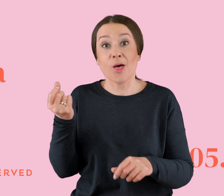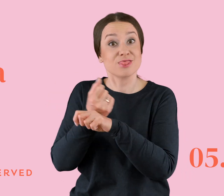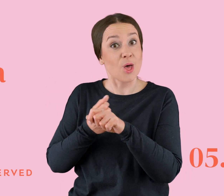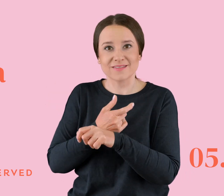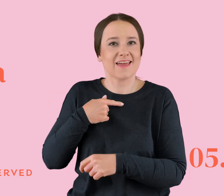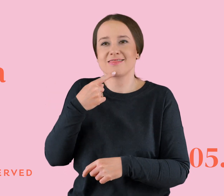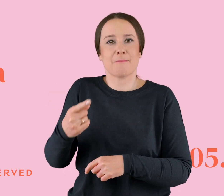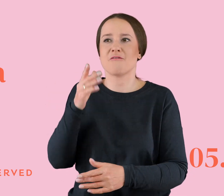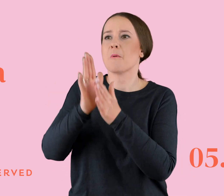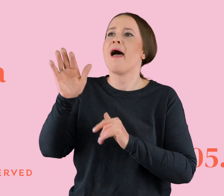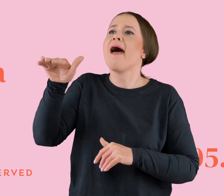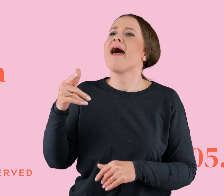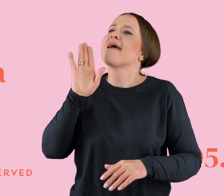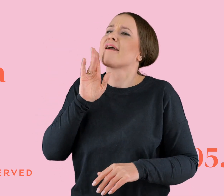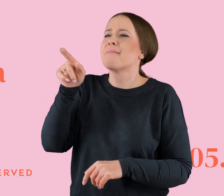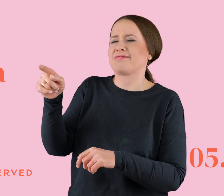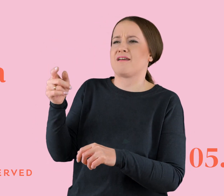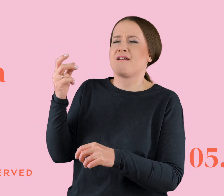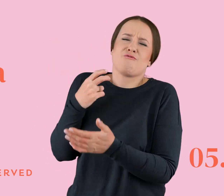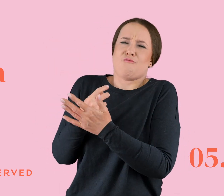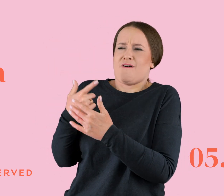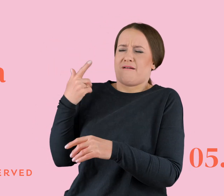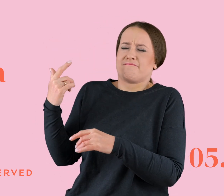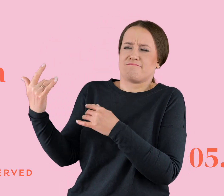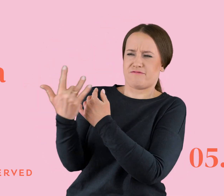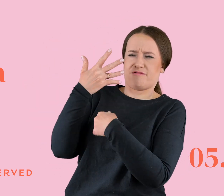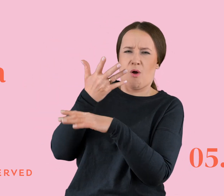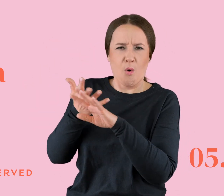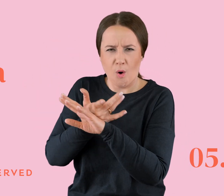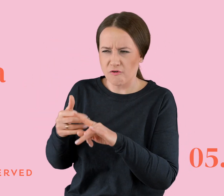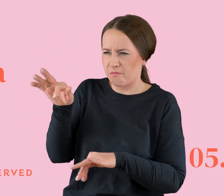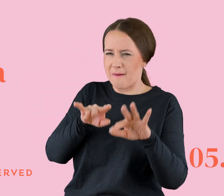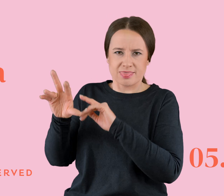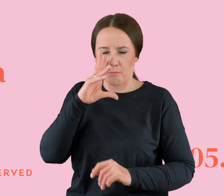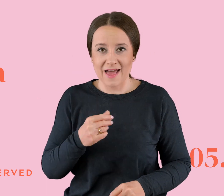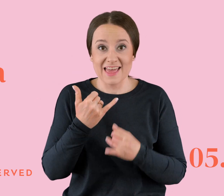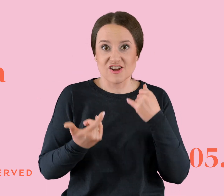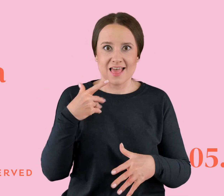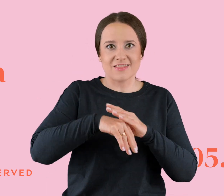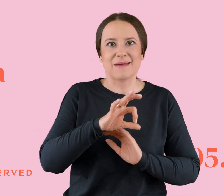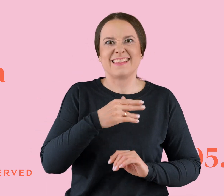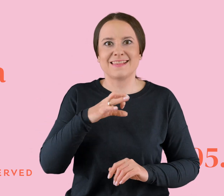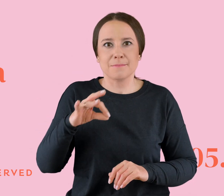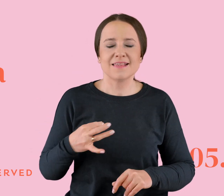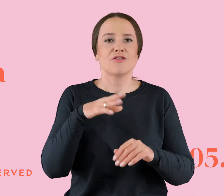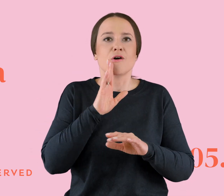powiem mu przecież w twarz, ej, chyba mnie kurwa robisz, no, bo coś mi tu wygląda na manipulację. Jakbym była Simsem, to ja bym chyba w tamtym momencie miała wszystko na czerwono, no.